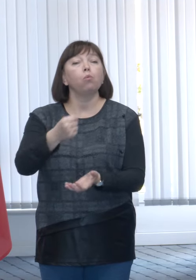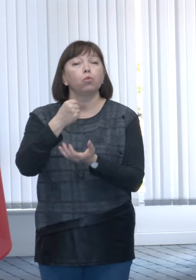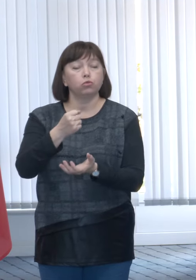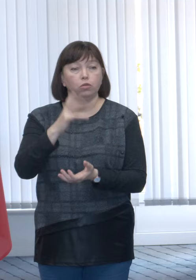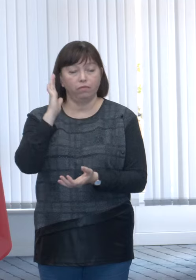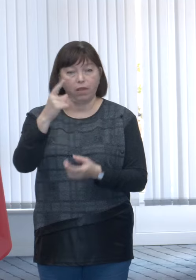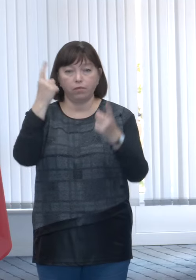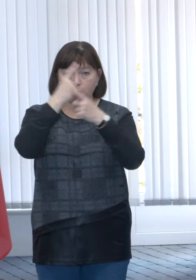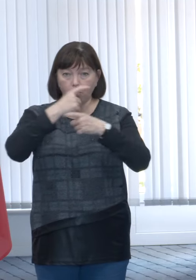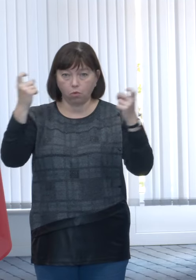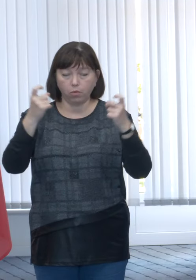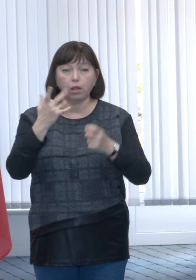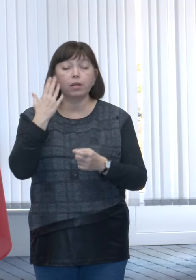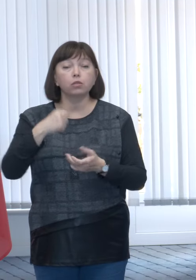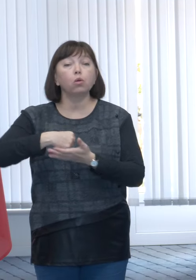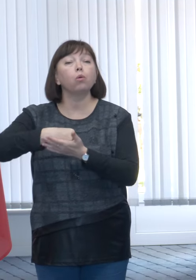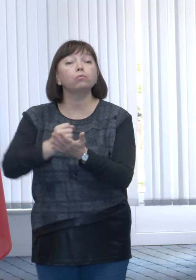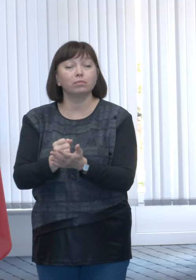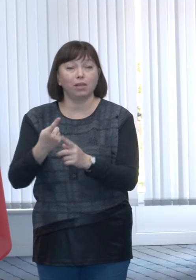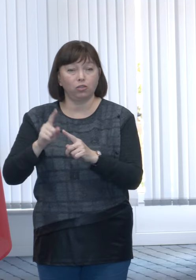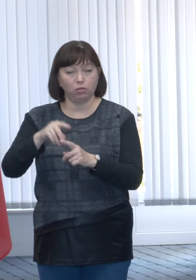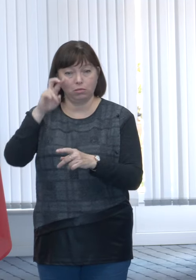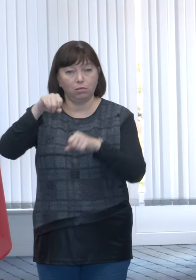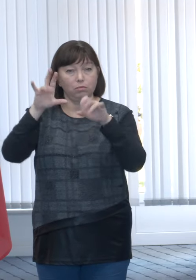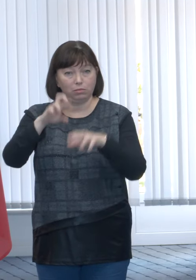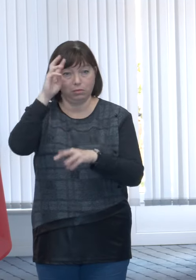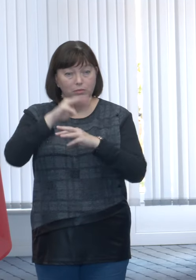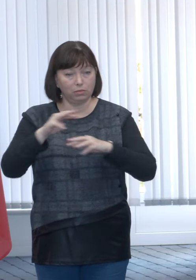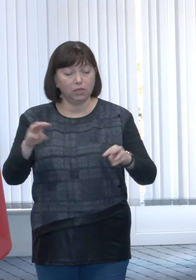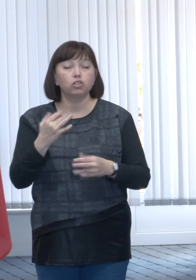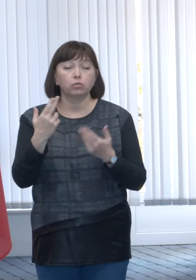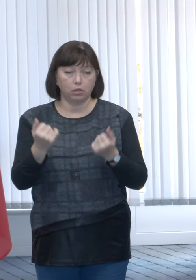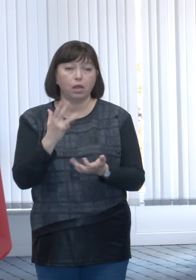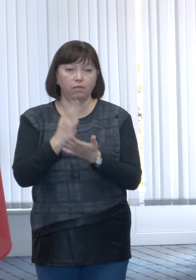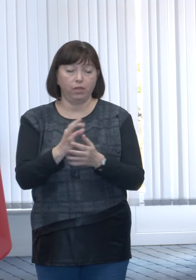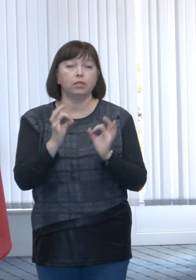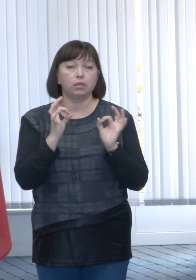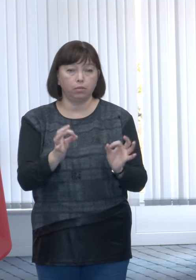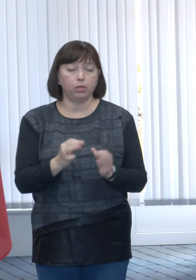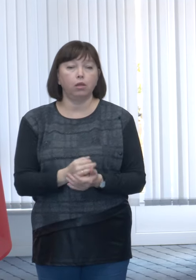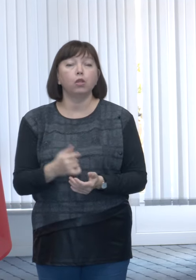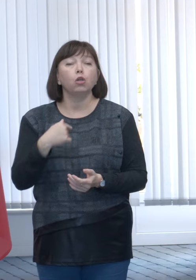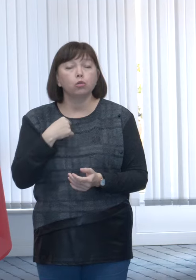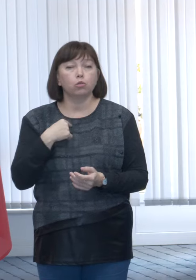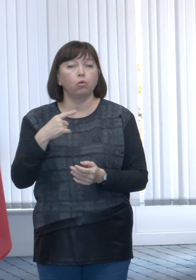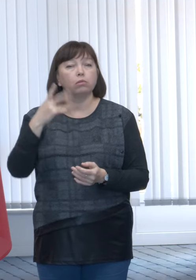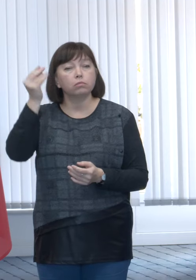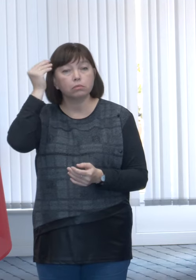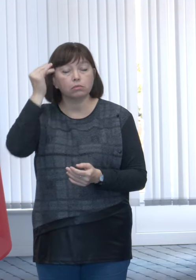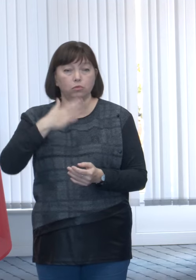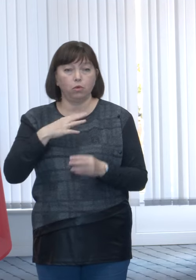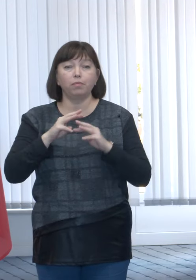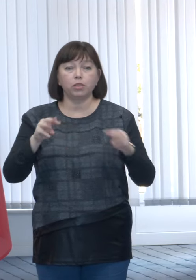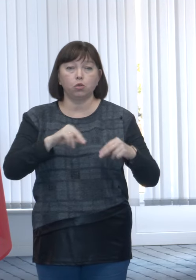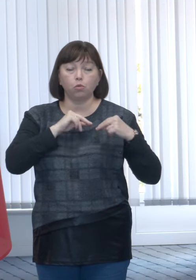va fi comunicat atunci când noi aprobăm acea hotărâre de guvern și avem dreptate. Noi, din perspectiva Ministerului Muncii și